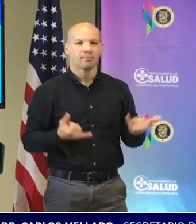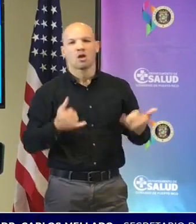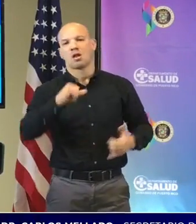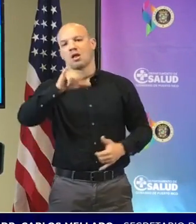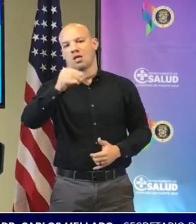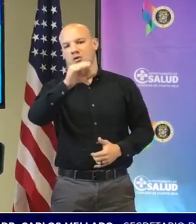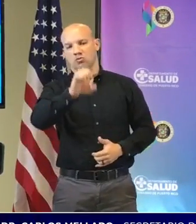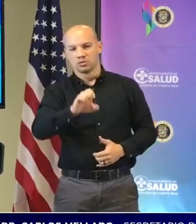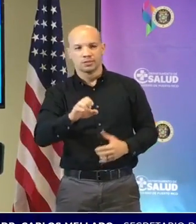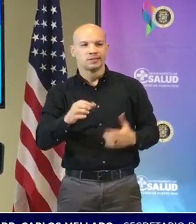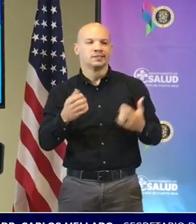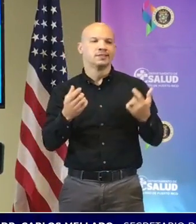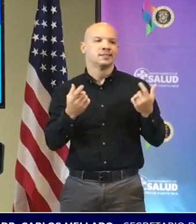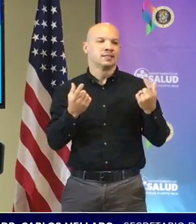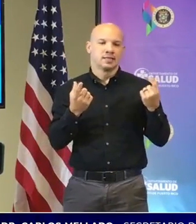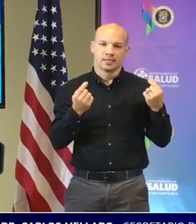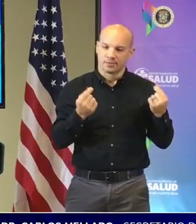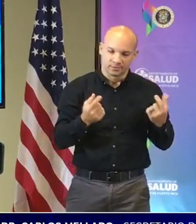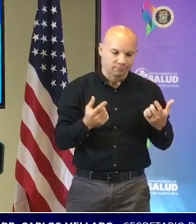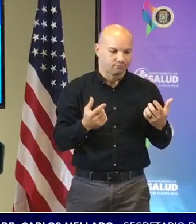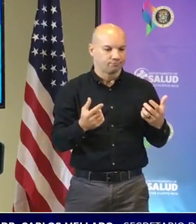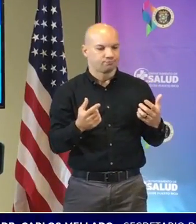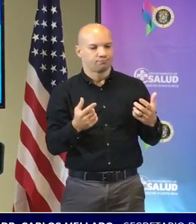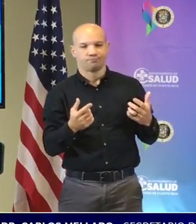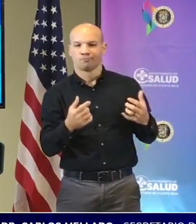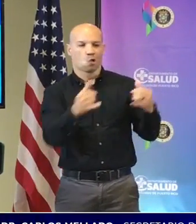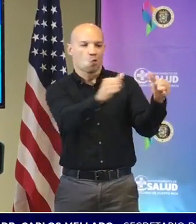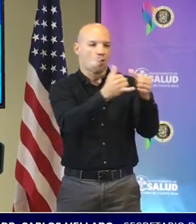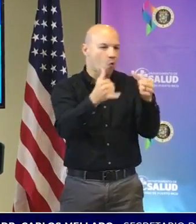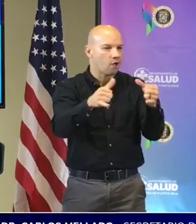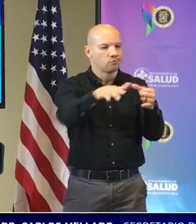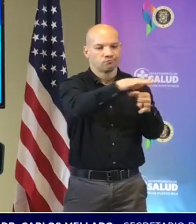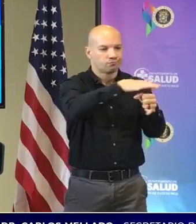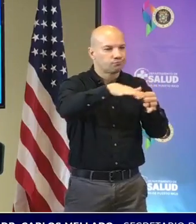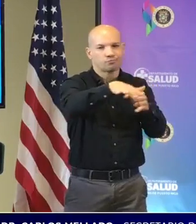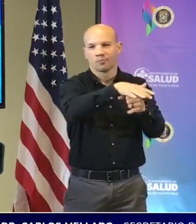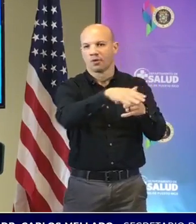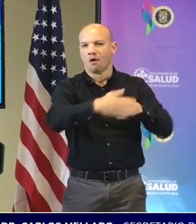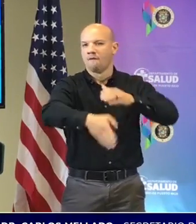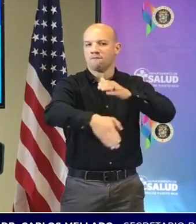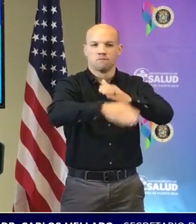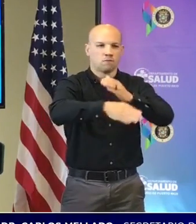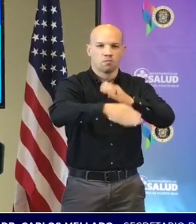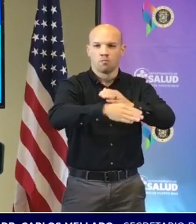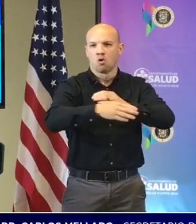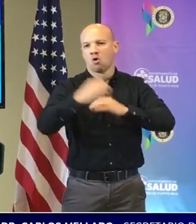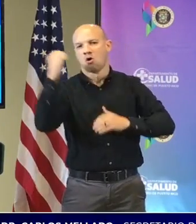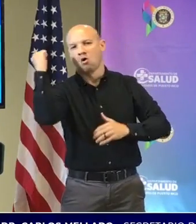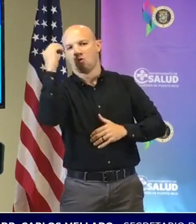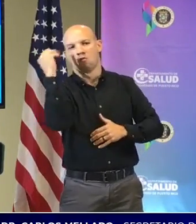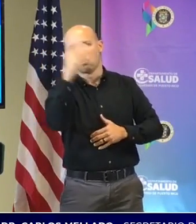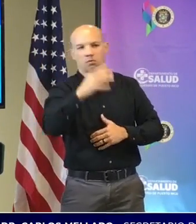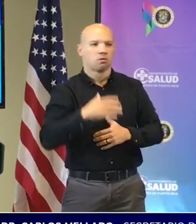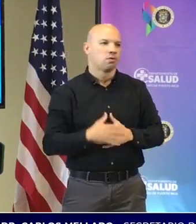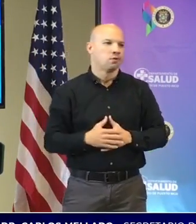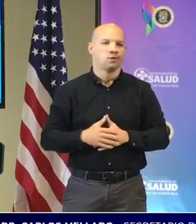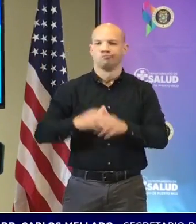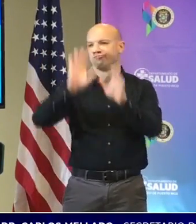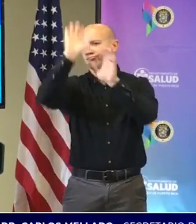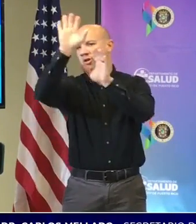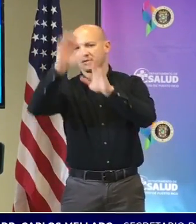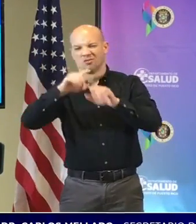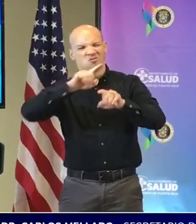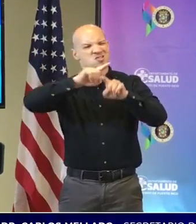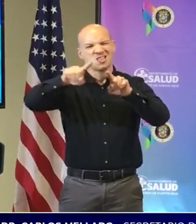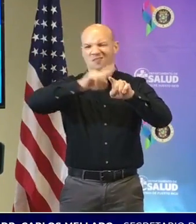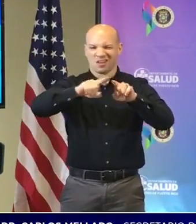en diferentes lugares se están llevando a cabo en Estados Unidos juegos de fútbol en Puerto Rico vimos la serie no vimos gran gran momento